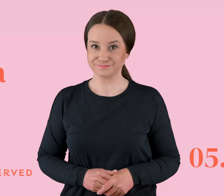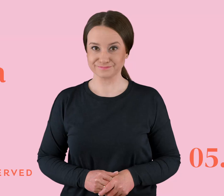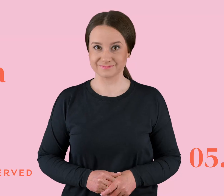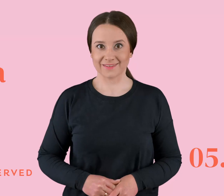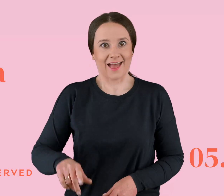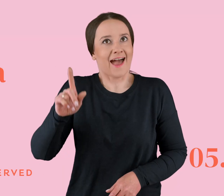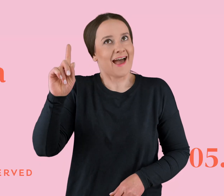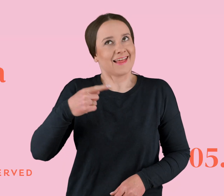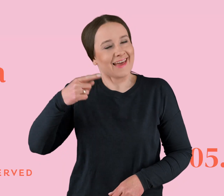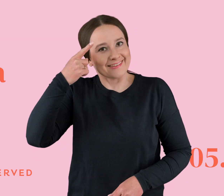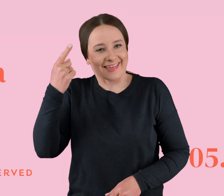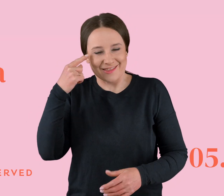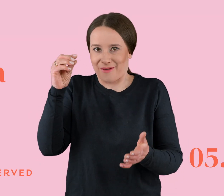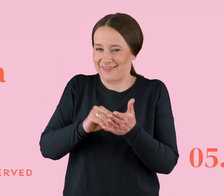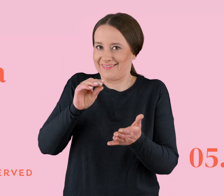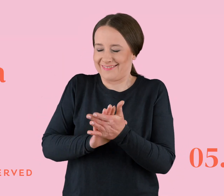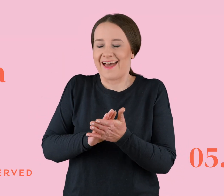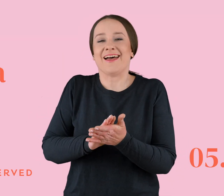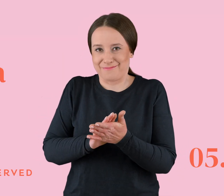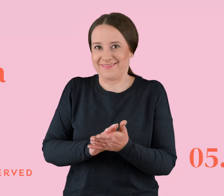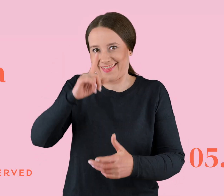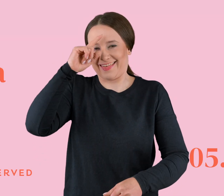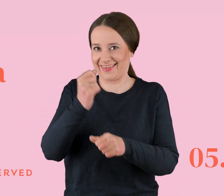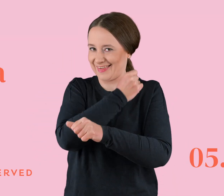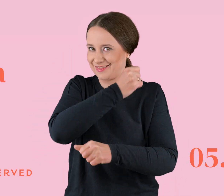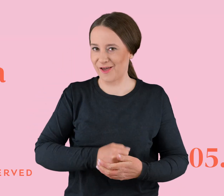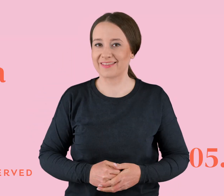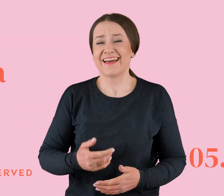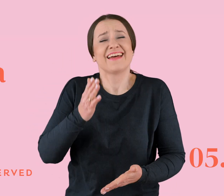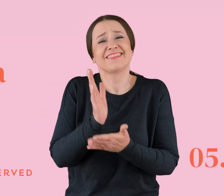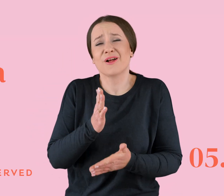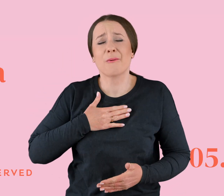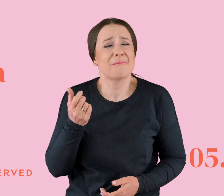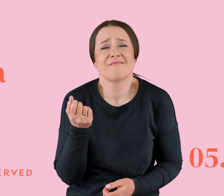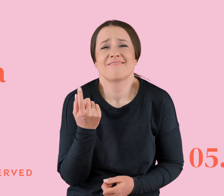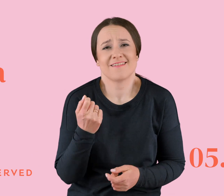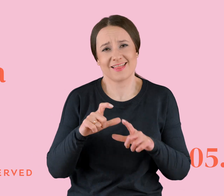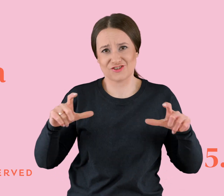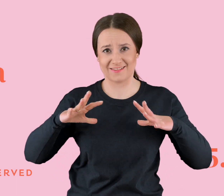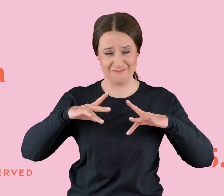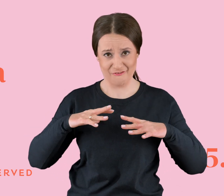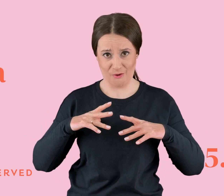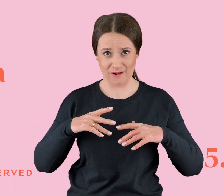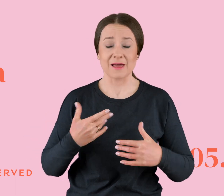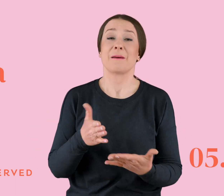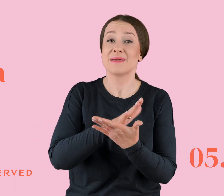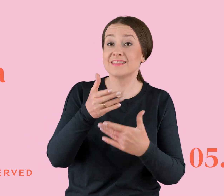Ale się stęskniłam za nagrywaniem idiotek, słuchajcie. No dysponuję jedynie parama chwilami wolnego czasu między pracą